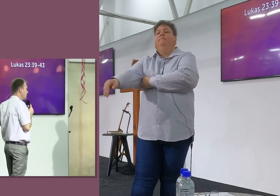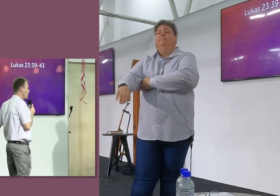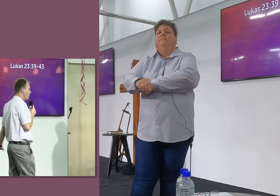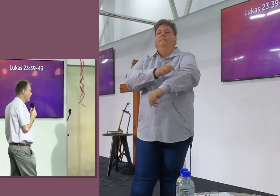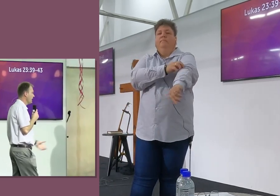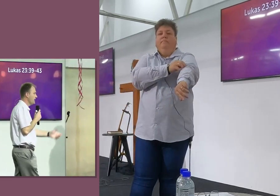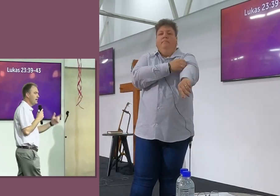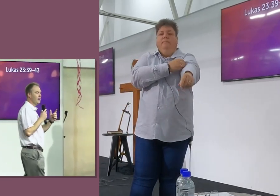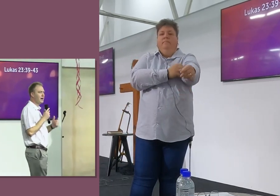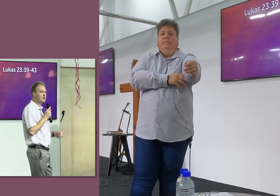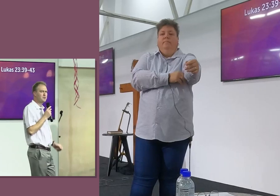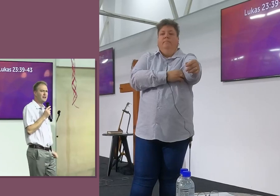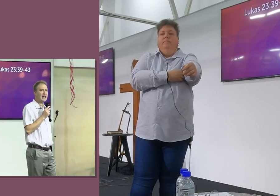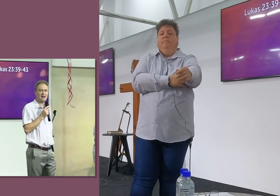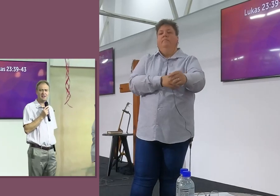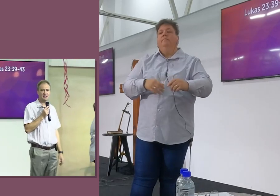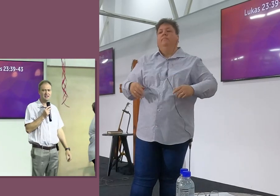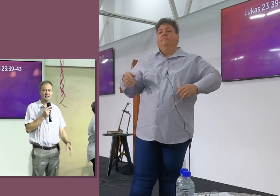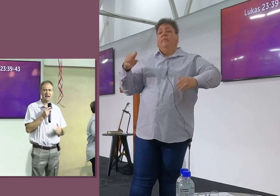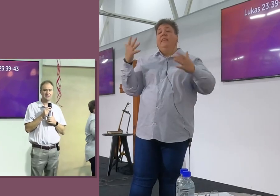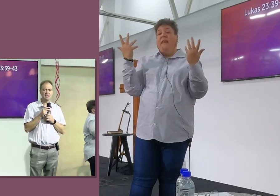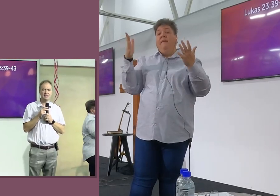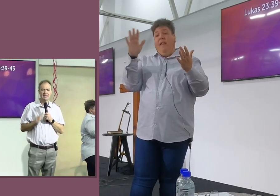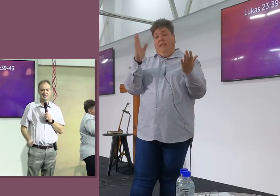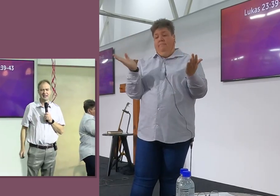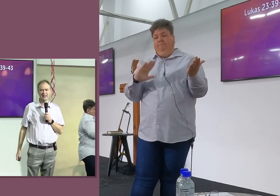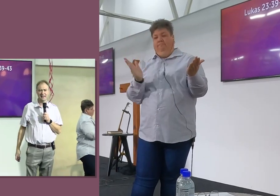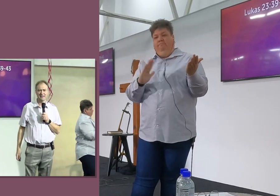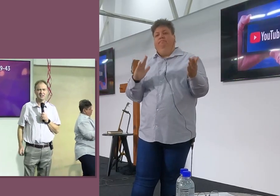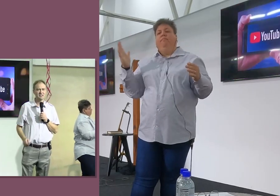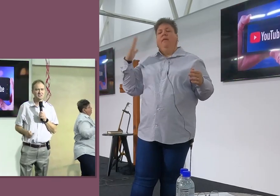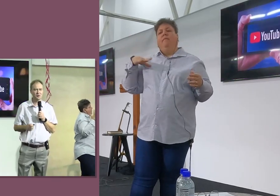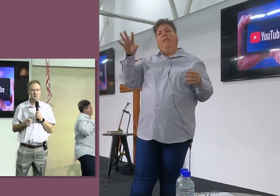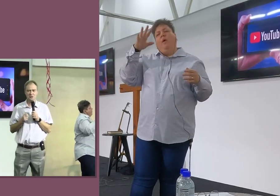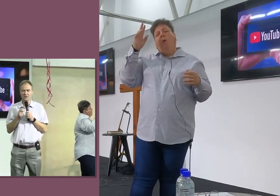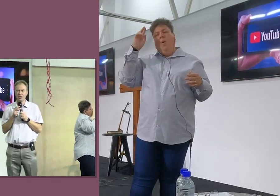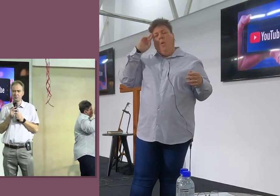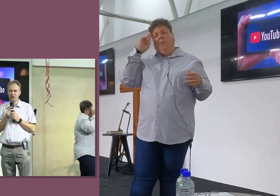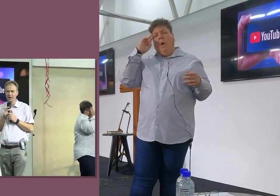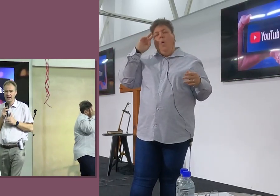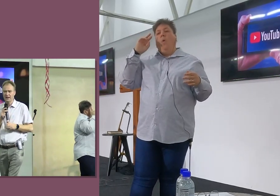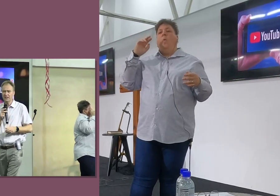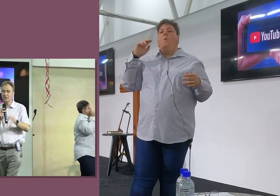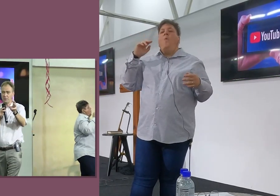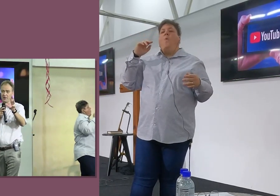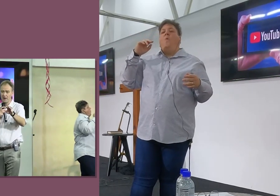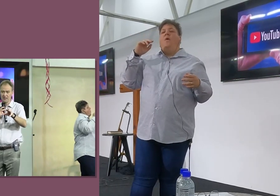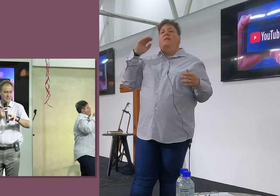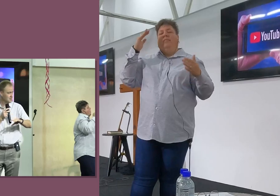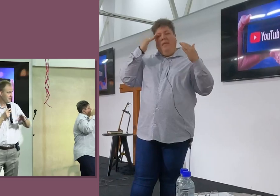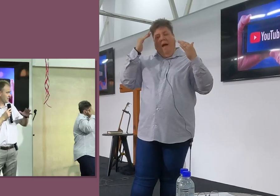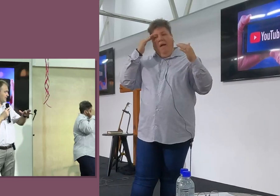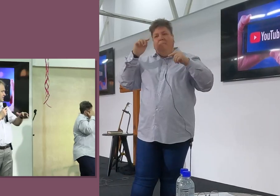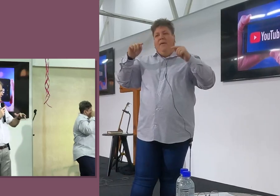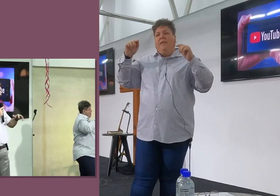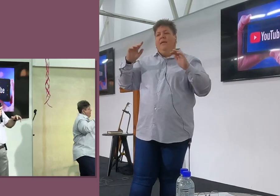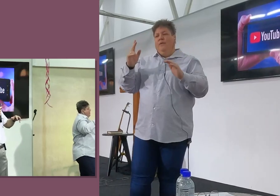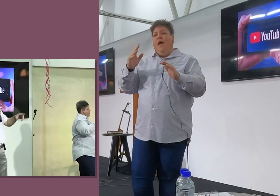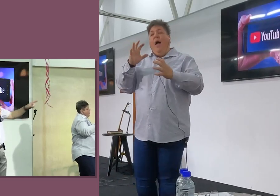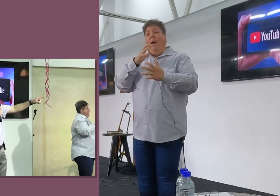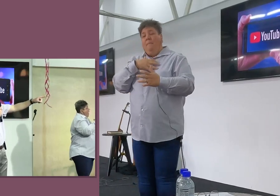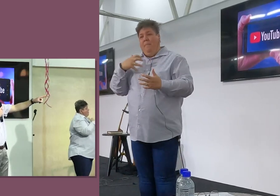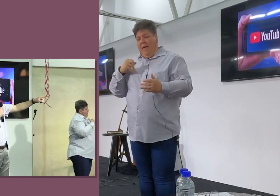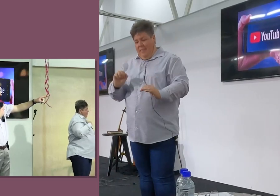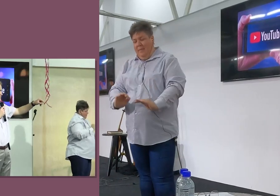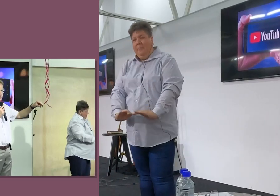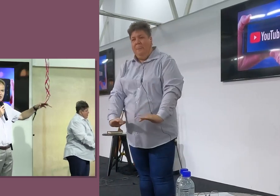En terwyl julle blaai, Vrienden, Ek wil julle net, Ek wil julle net herinner, Weet, Ons is so dankbaar, Weet julle, Ons baie mamas, Met kleiner kinderkies